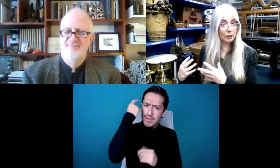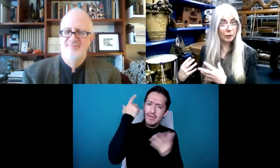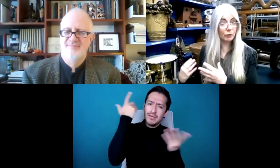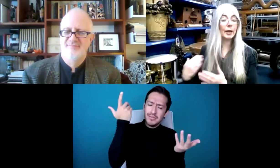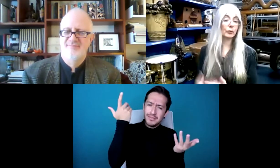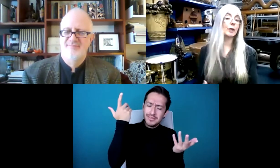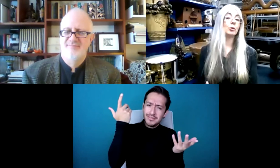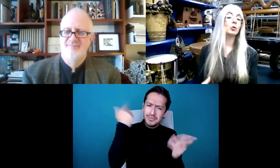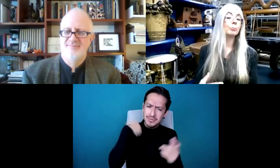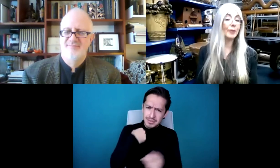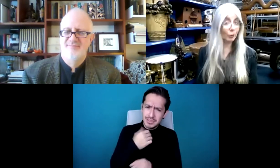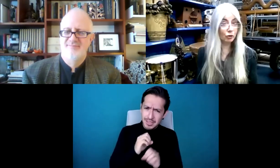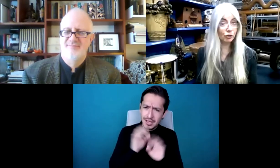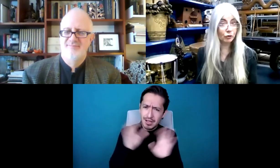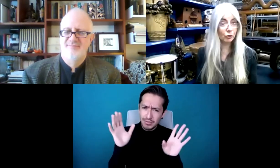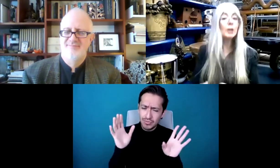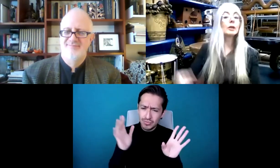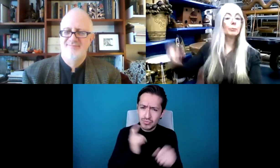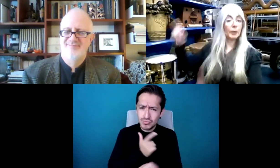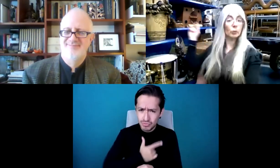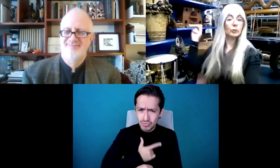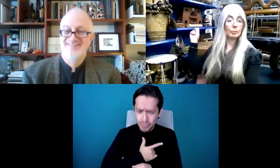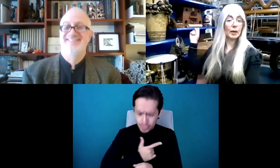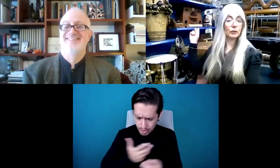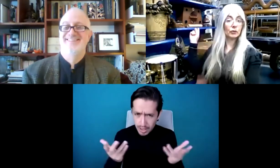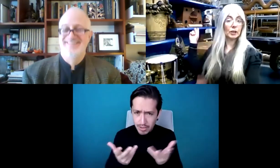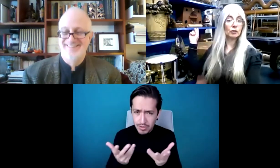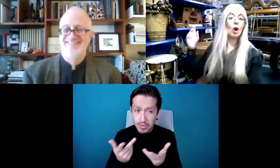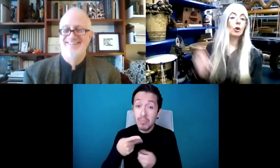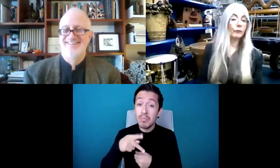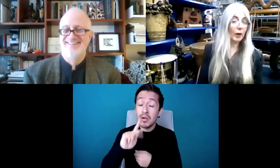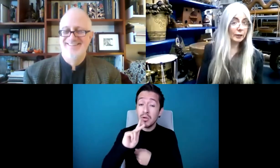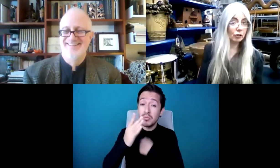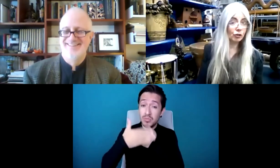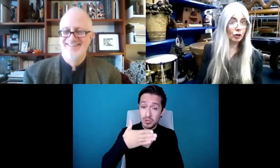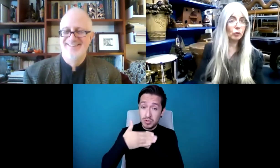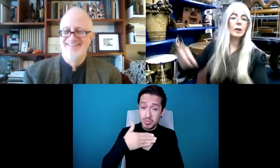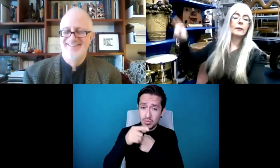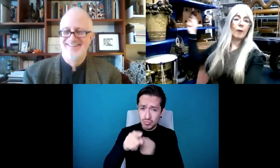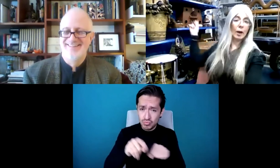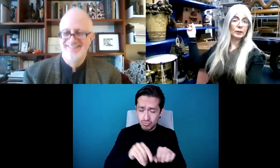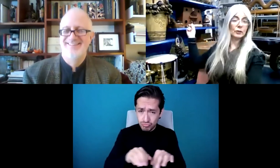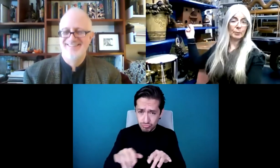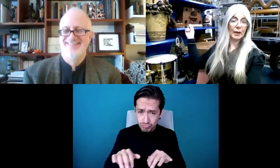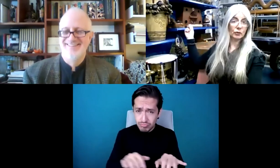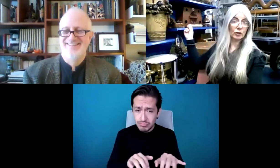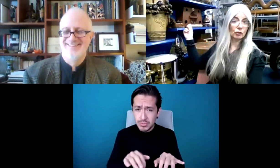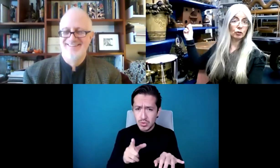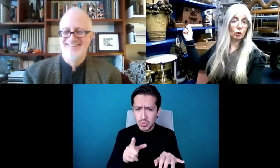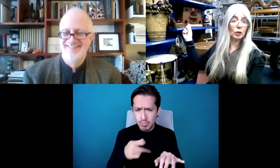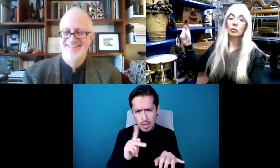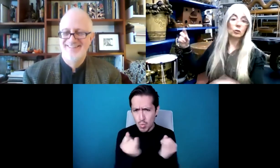hacer, siempre y cuando que la próxima vez que tú hagas un concierto de piano, el piano quede allá